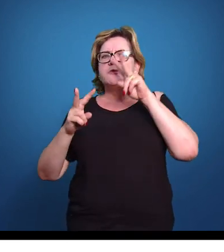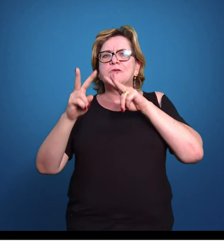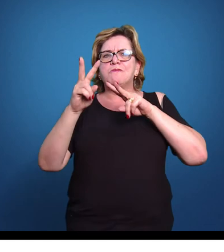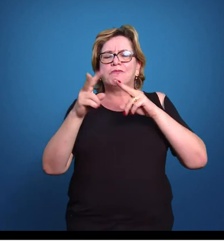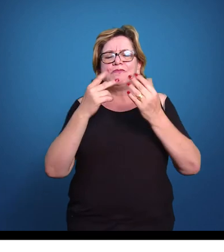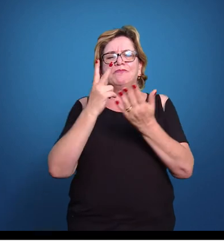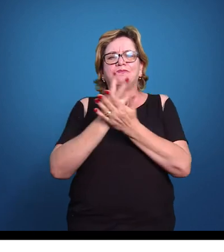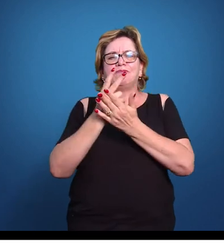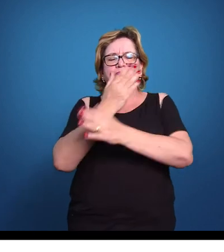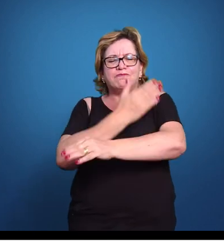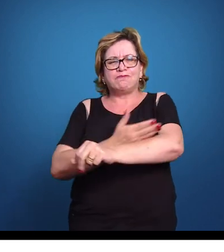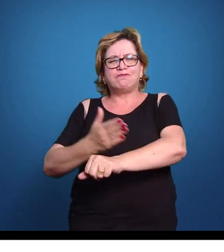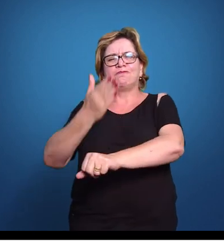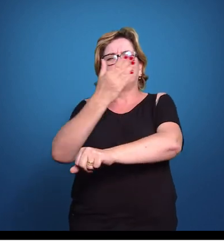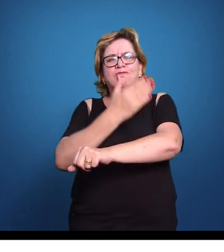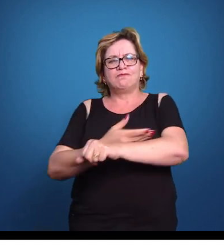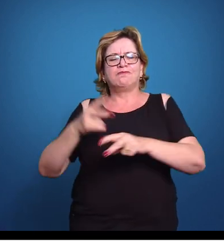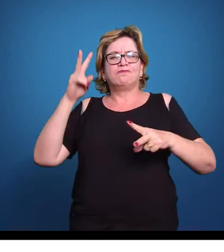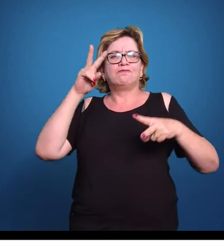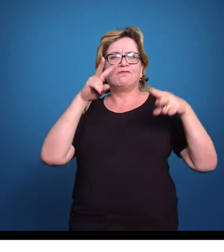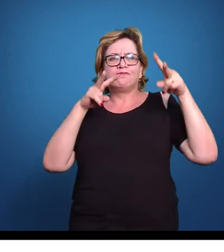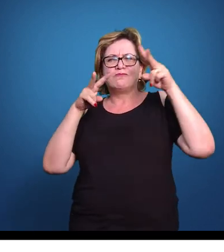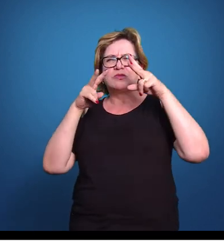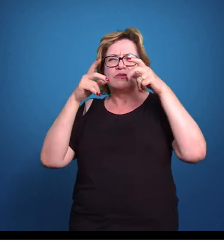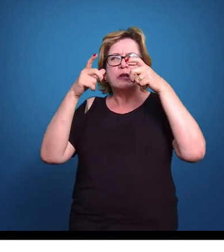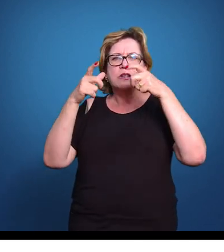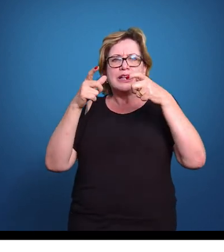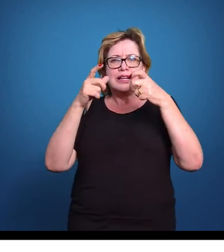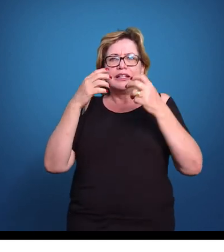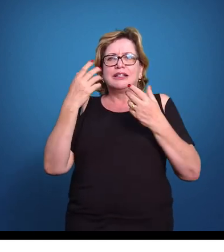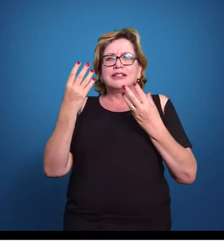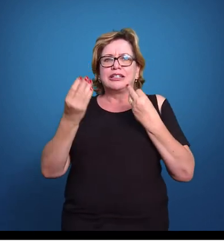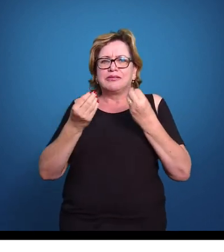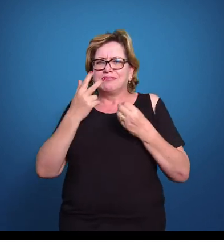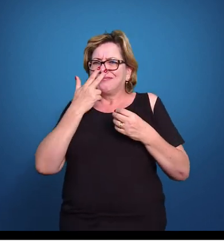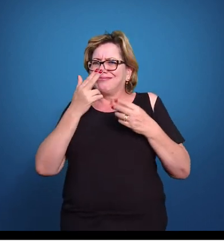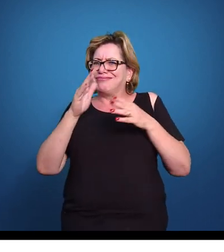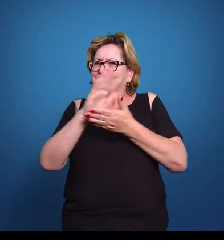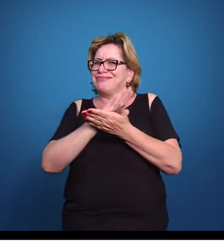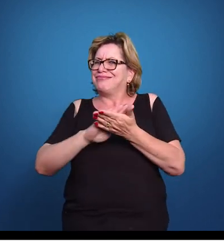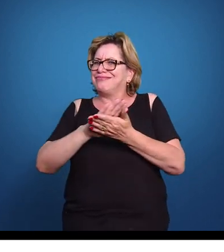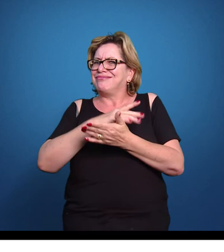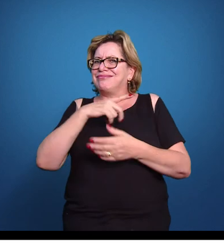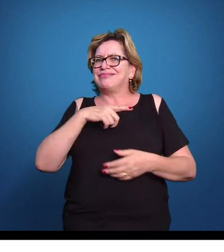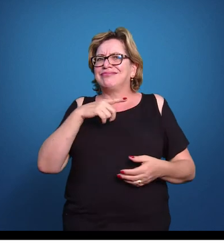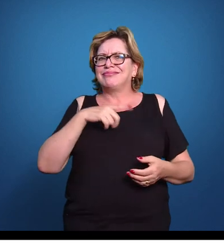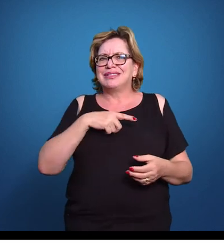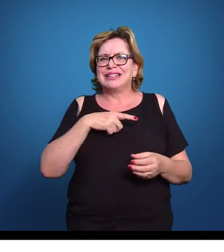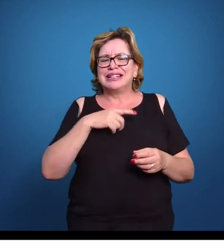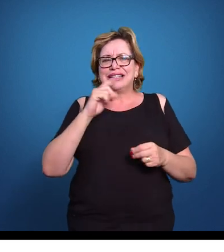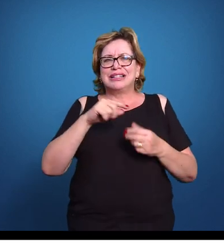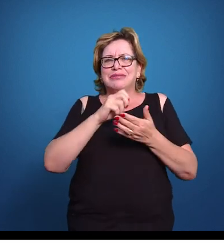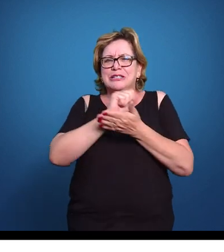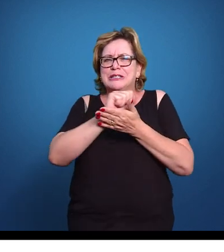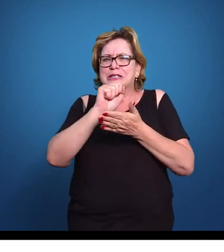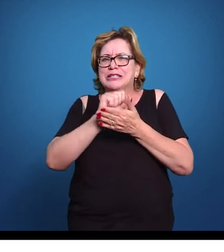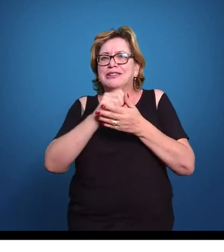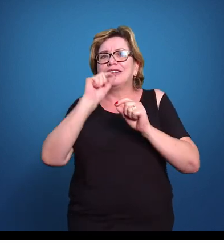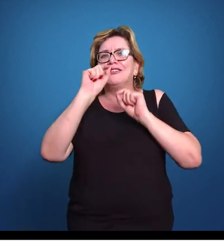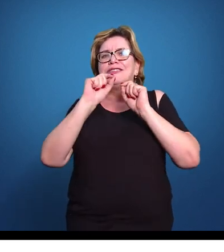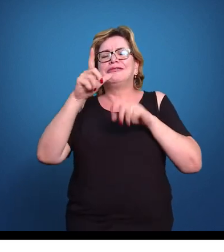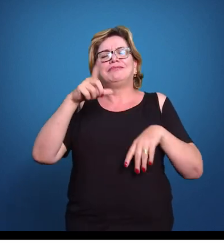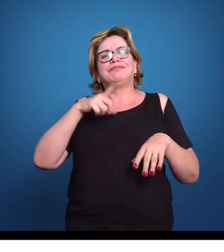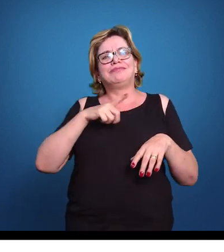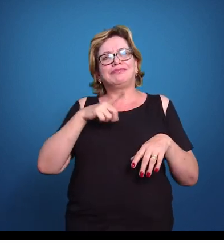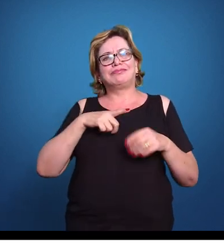exercício de olhar um ambiente onde praticamente não tem nada e saber descrever o que tem naquele